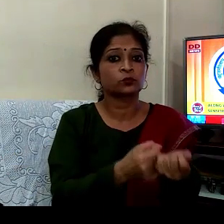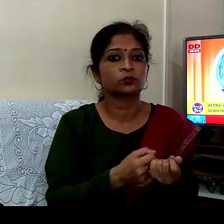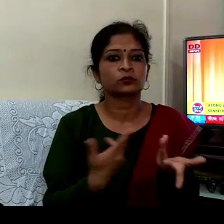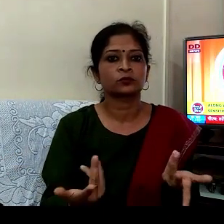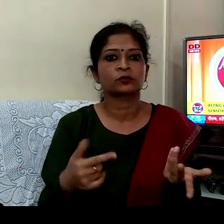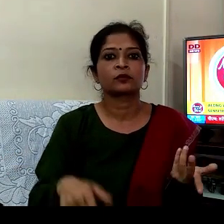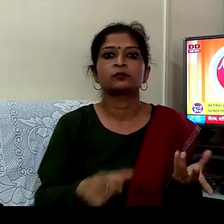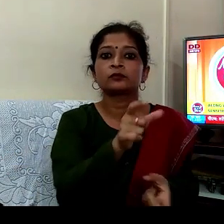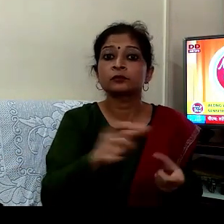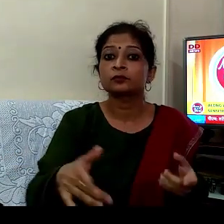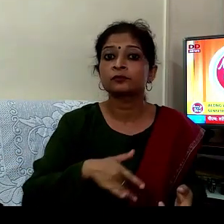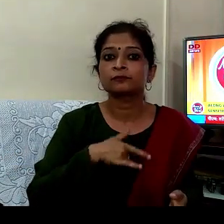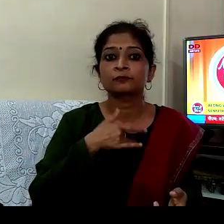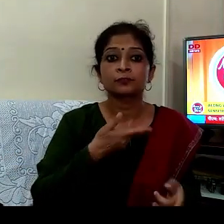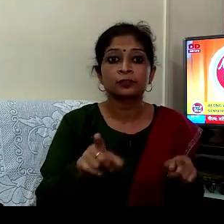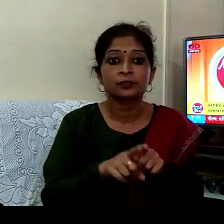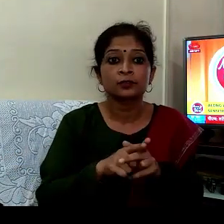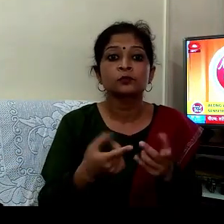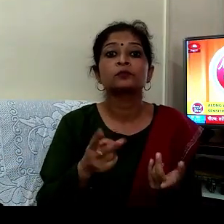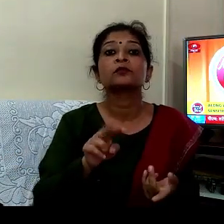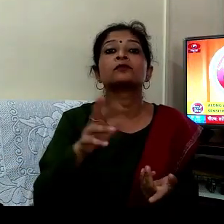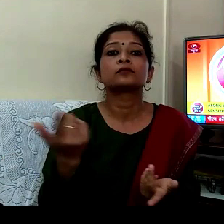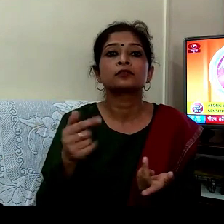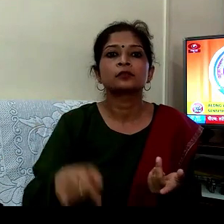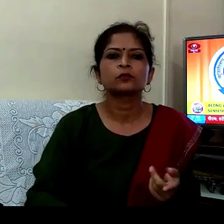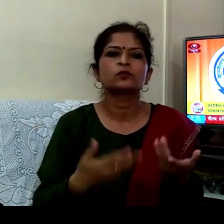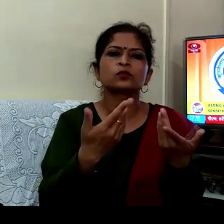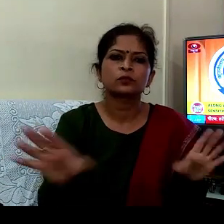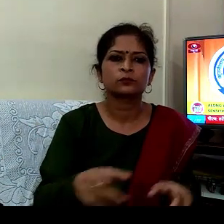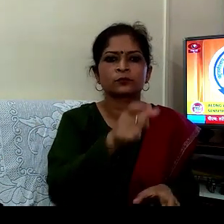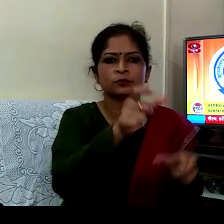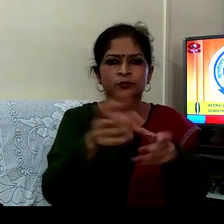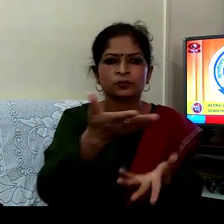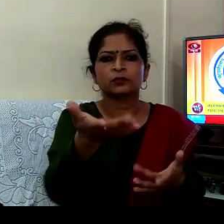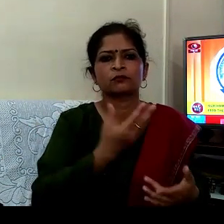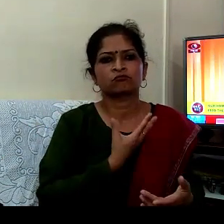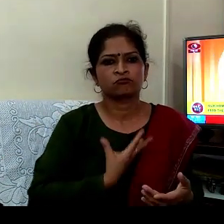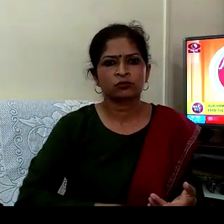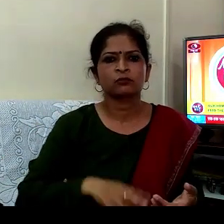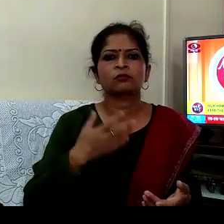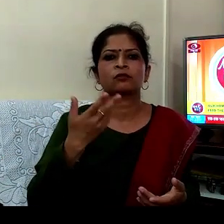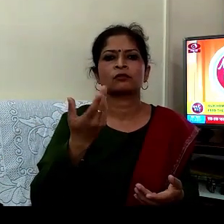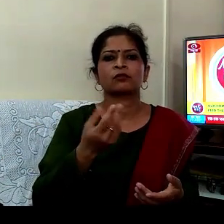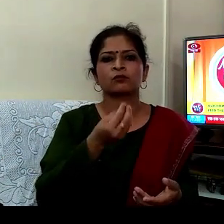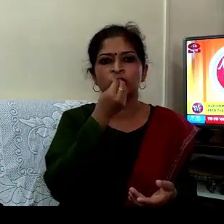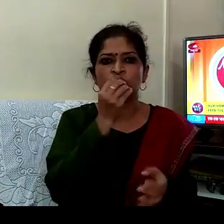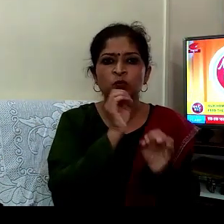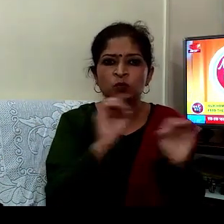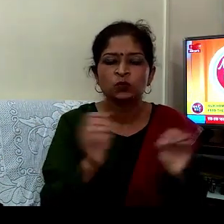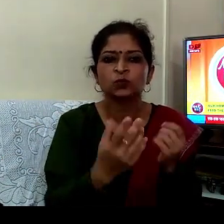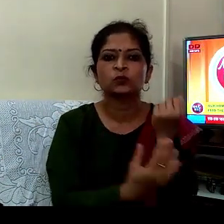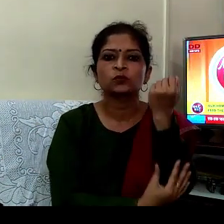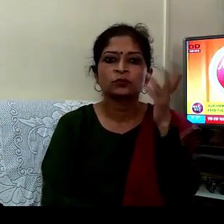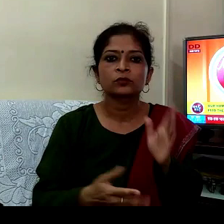ہماری مانوتہ کا واس اس بات میں ہے کہ کہ بھر بھی کوئی گریب دکھی بھوکا نجر آتا ہے تو اس